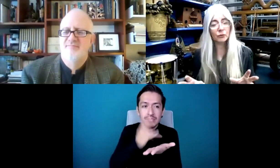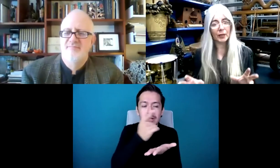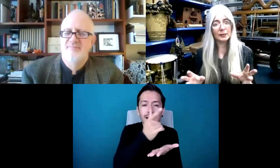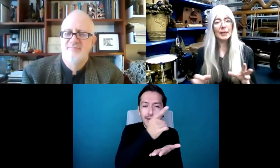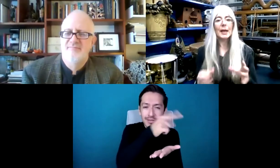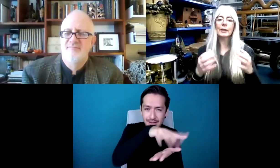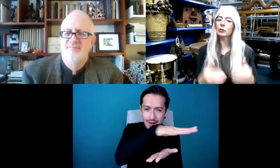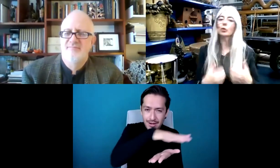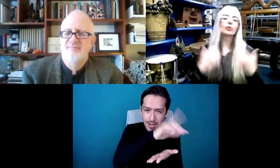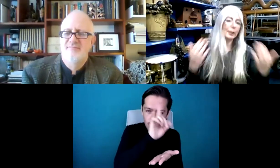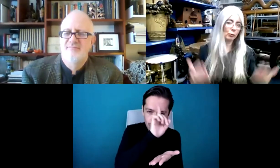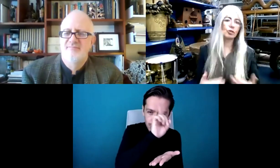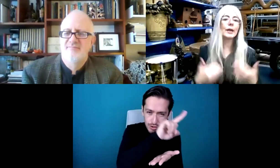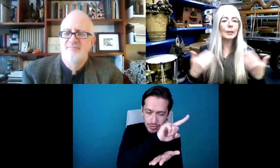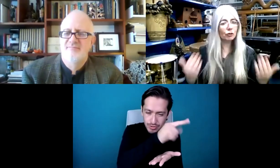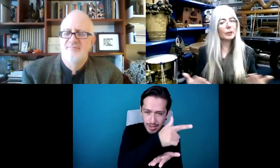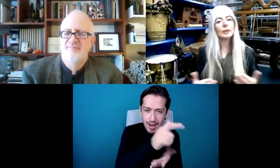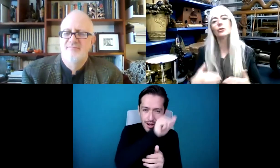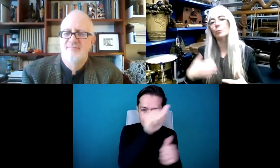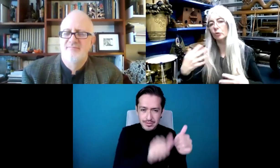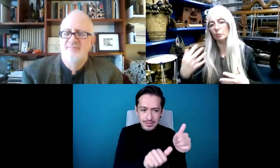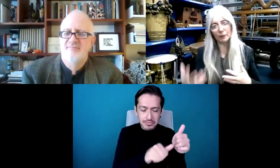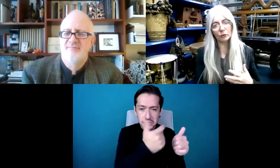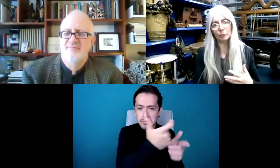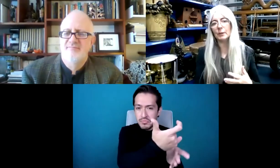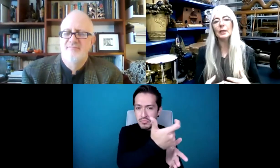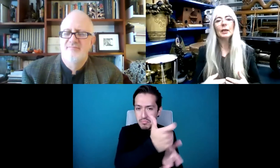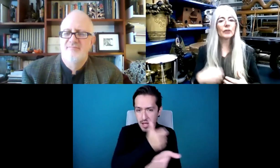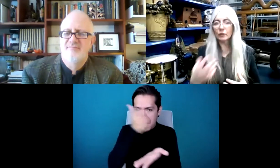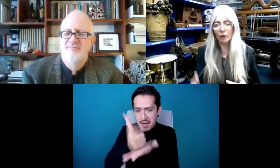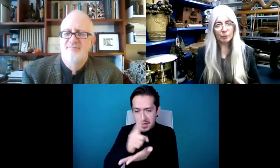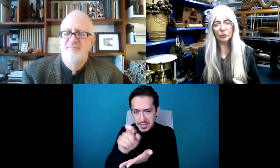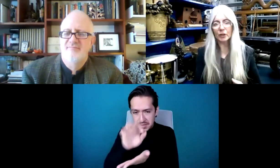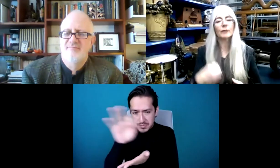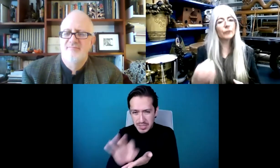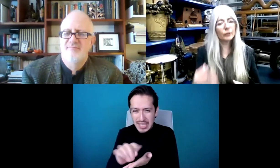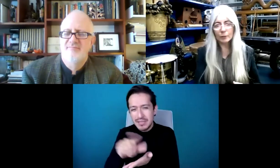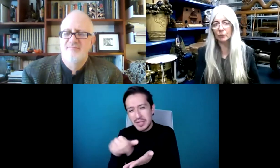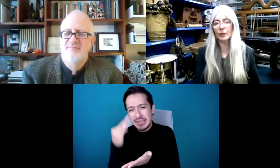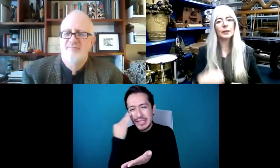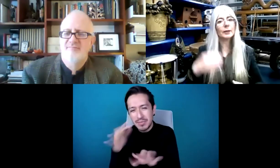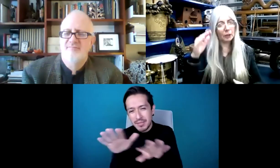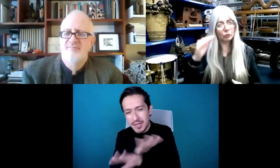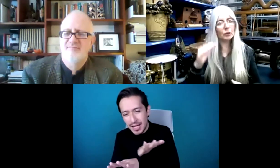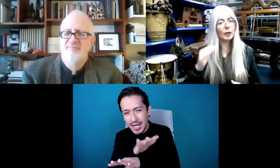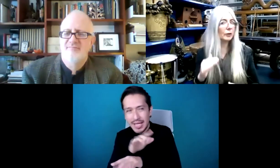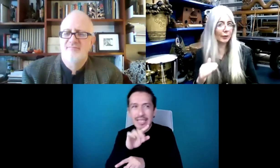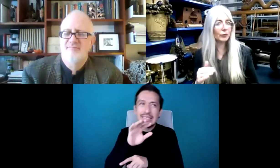Y ellos financiaban al 100% y luego cambiaron los tiempos y luego bajaron a